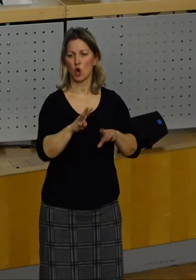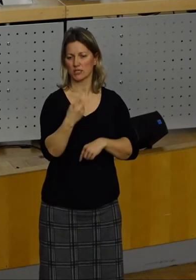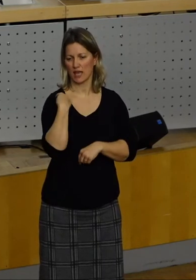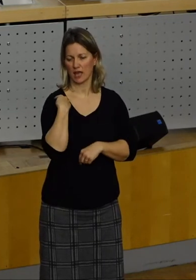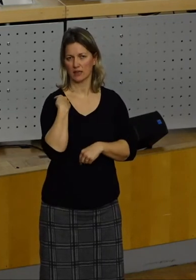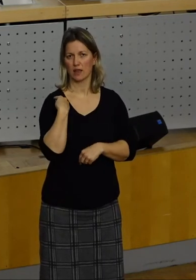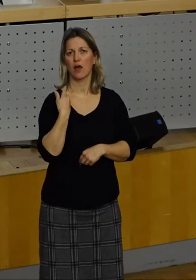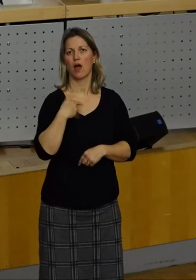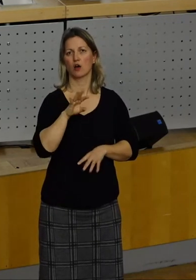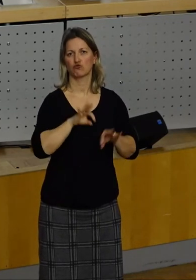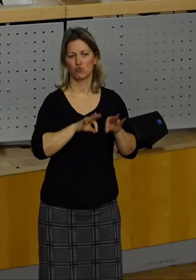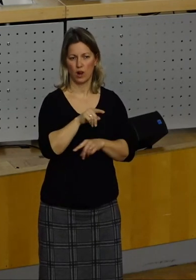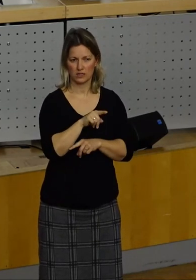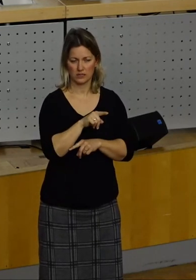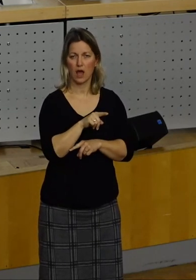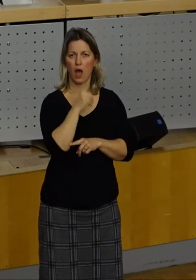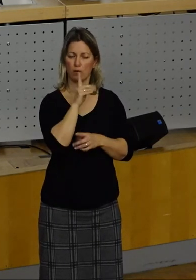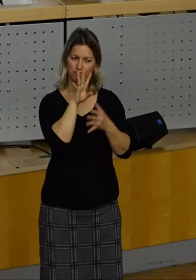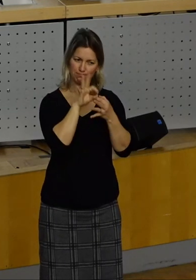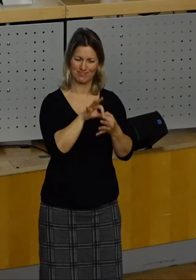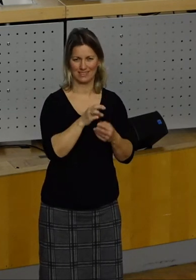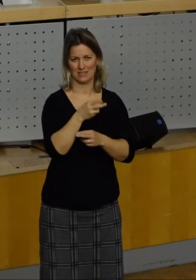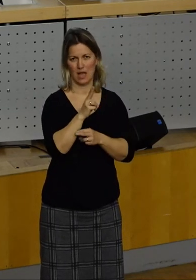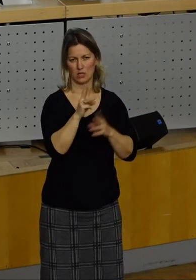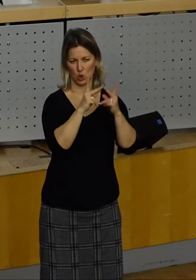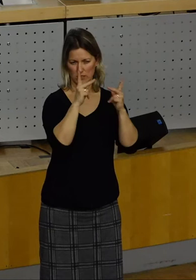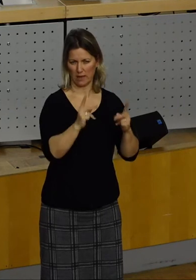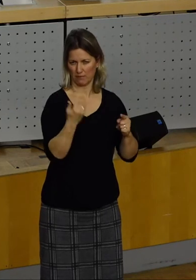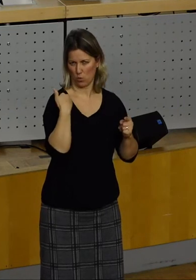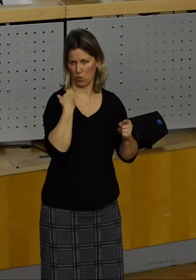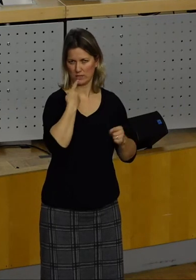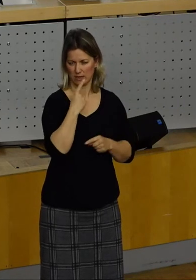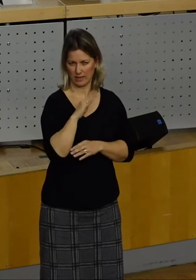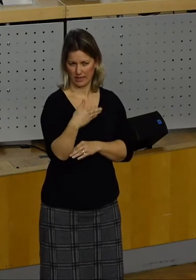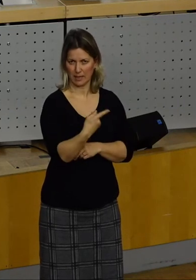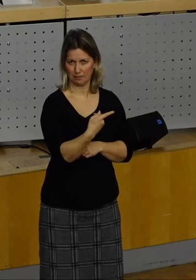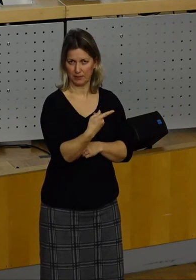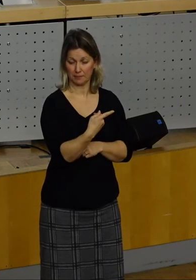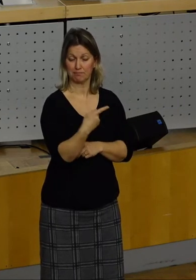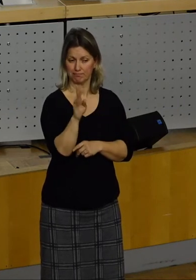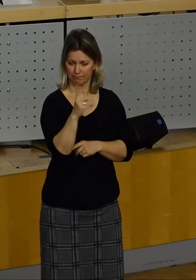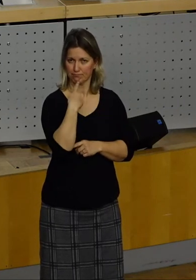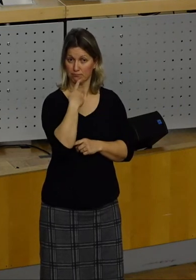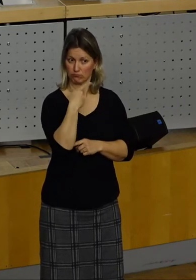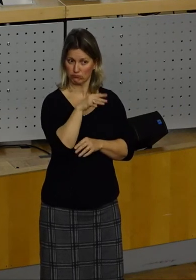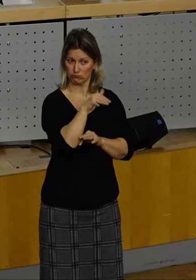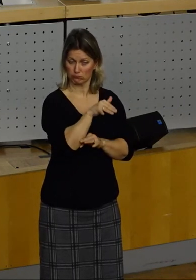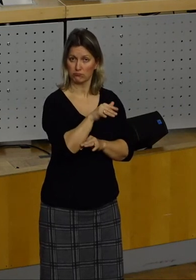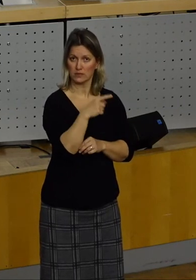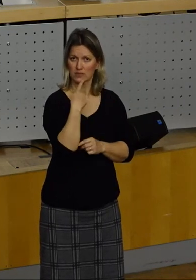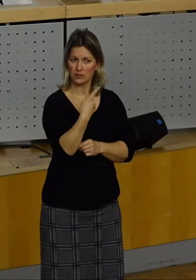Schulz auch noch mal auf das Sicherheitskonzept, was ich gerade gesagt habe, Bezug genommen, dass es am